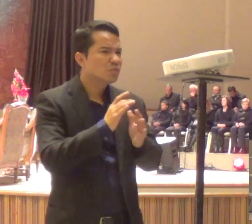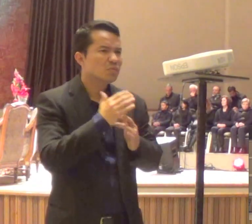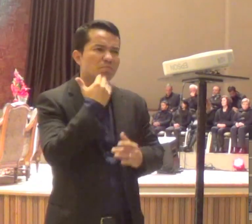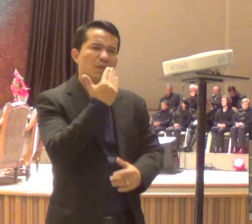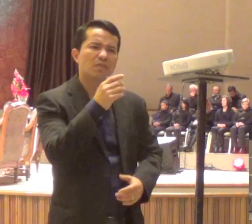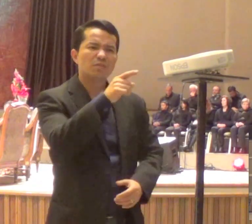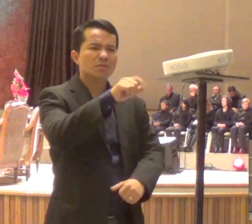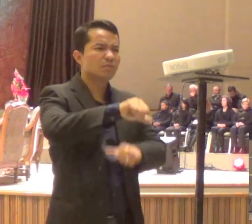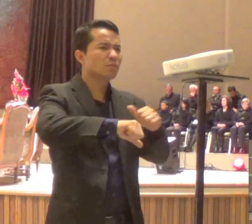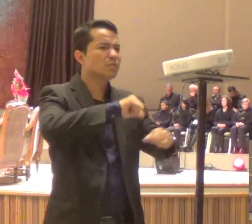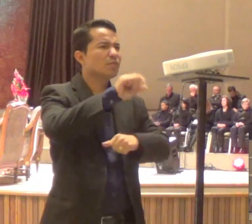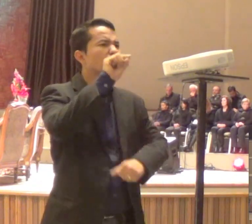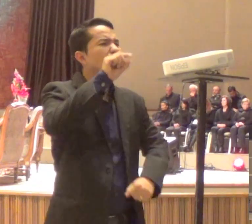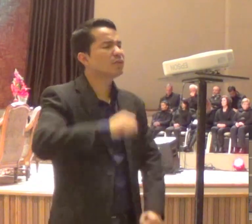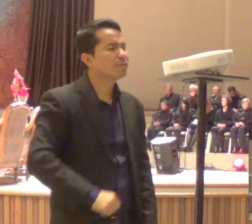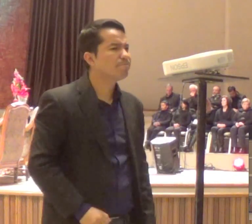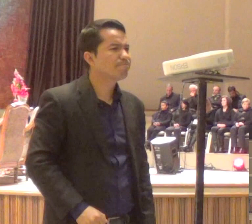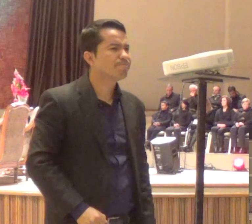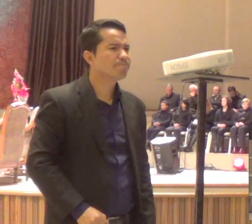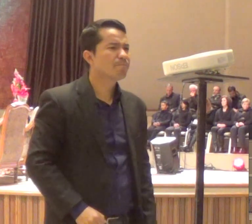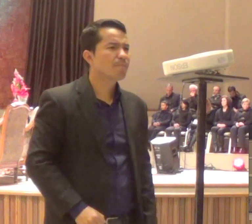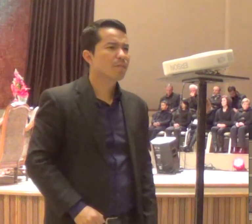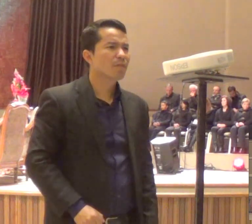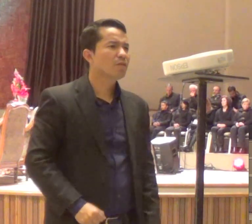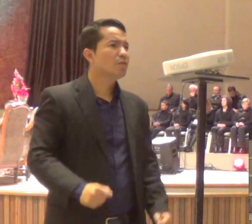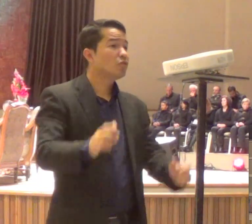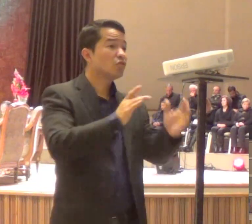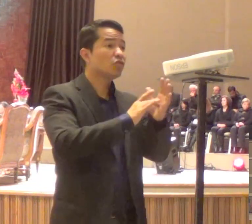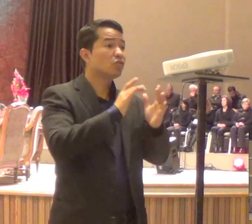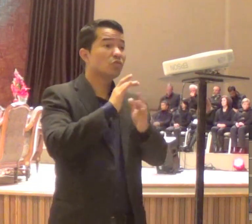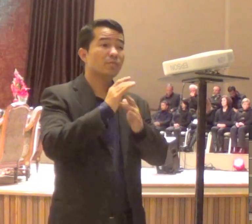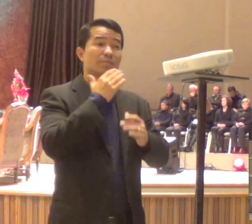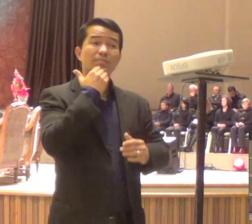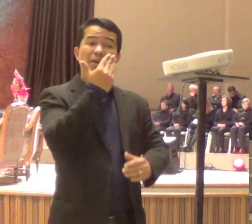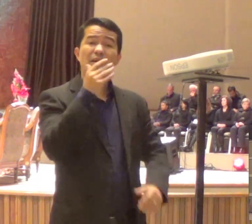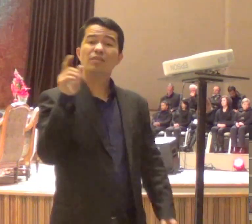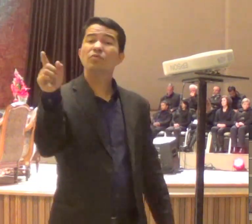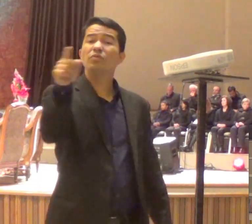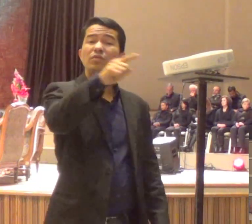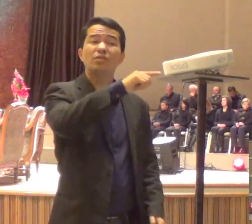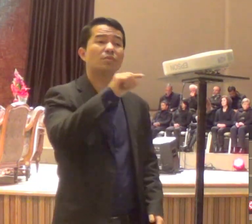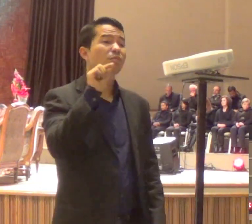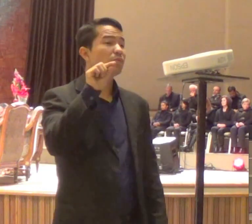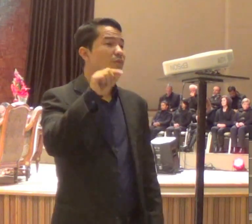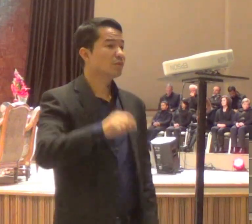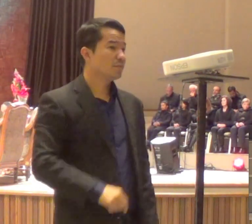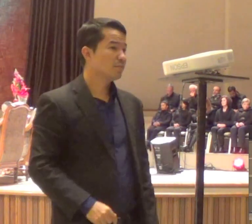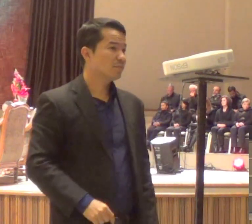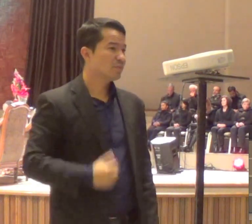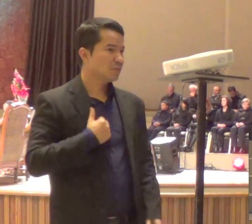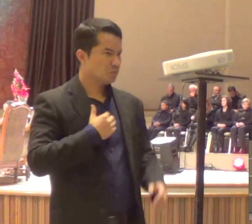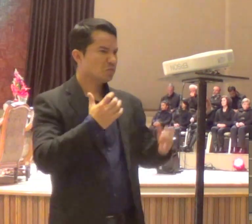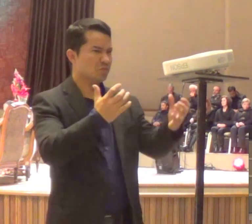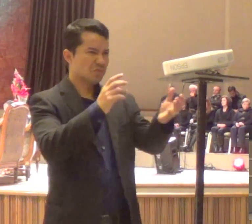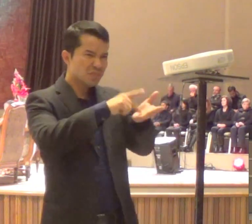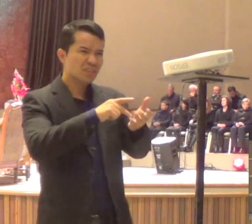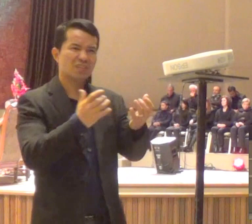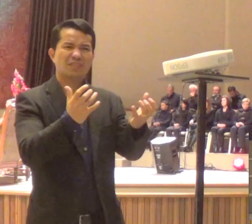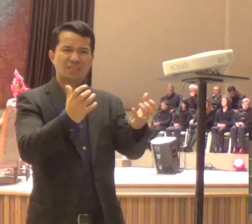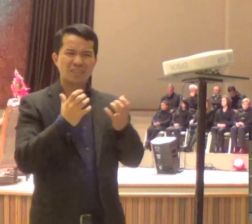mas quais são as mensagens, do Senhor para você, e eu queria desafiá-lo, a fazer como